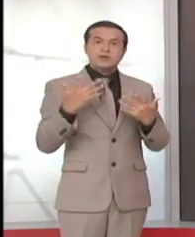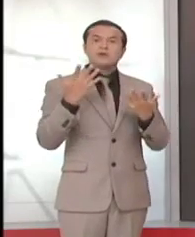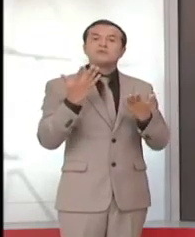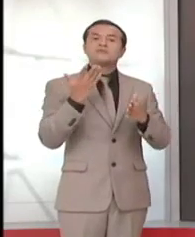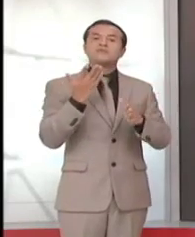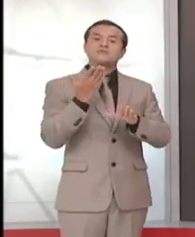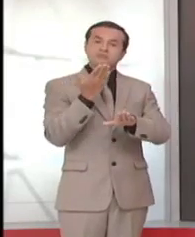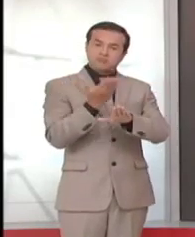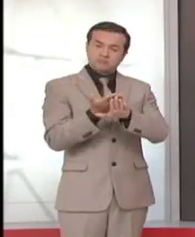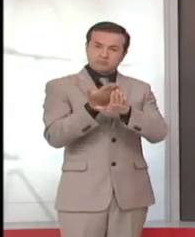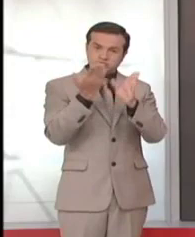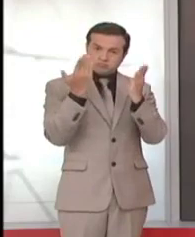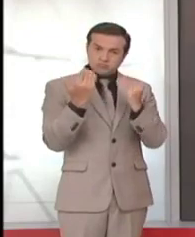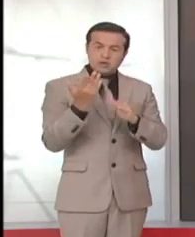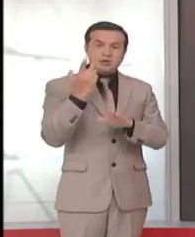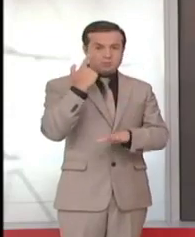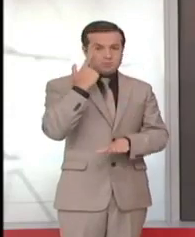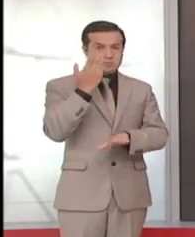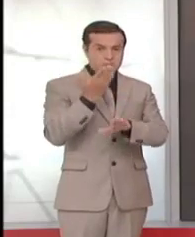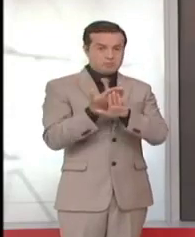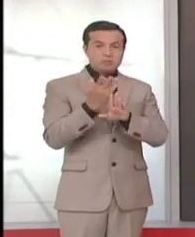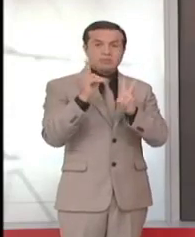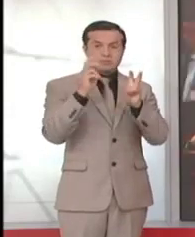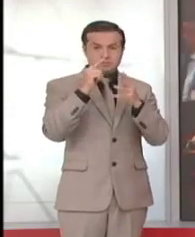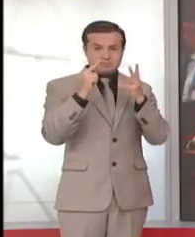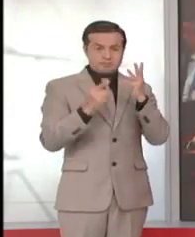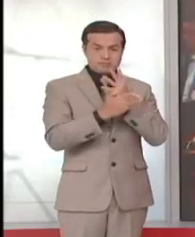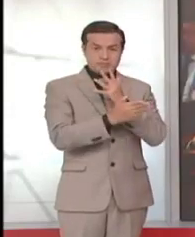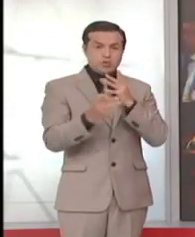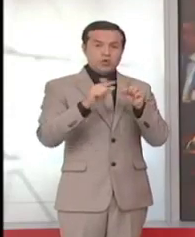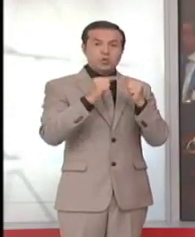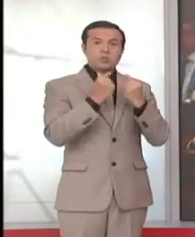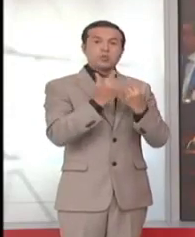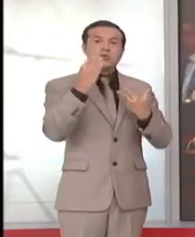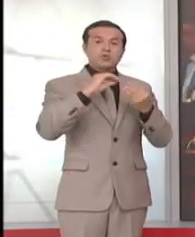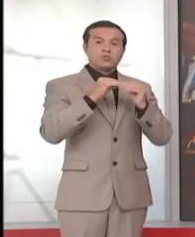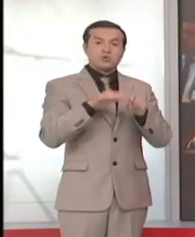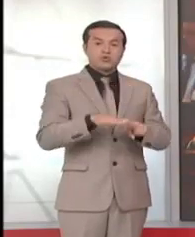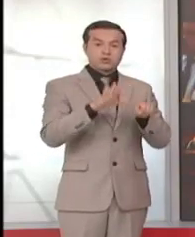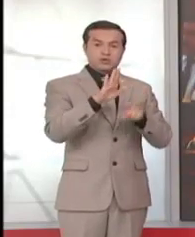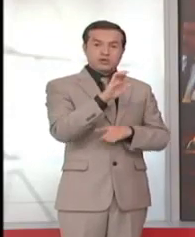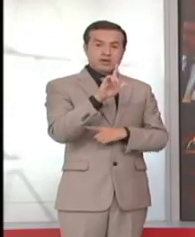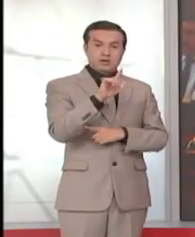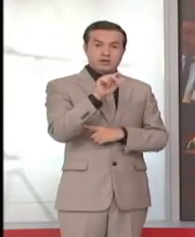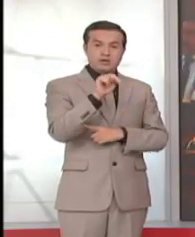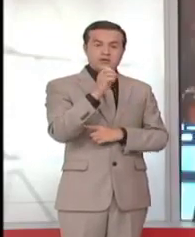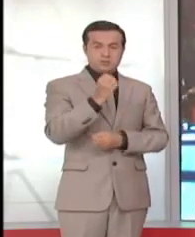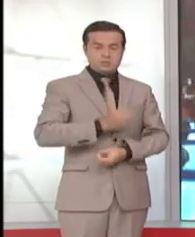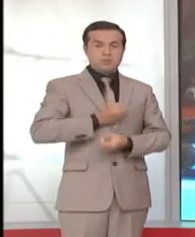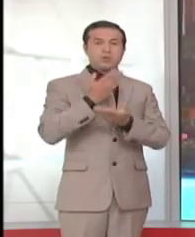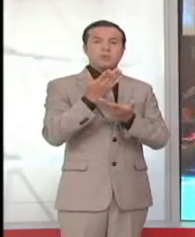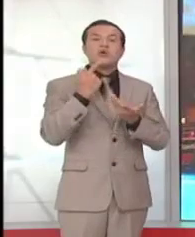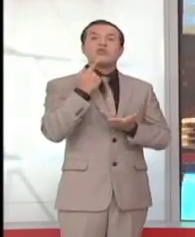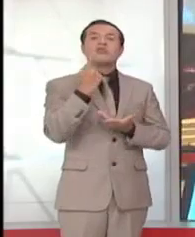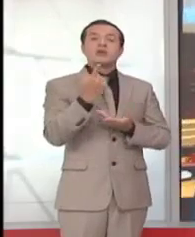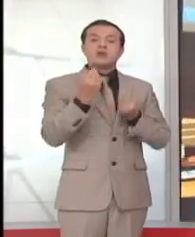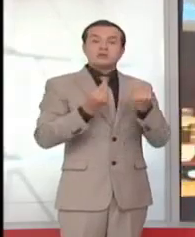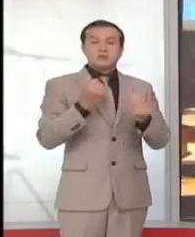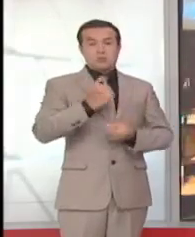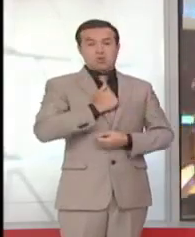he presentado la moción que corresponde. Por el Partido Social Cristiano, Vicente Tallano tomó la palabra, que no intervenía para defender su designación en la